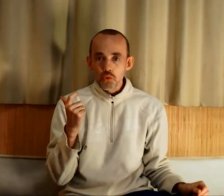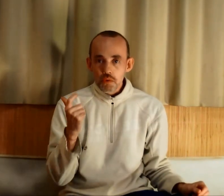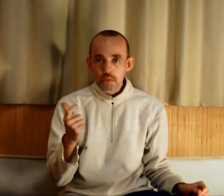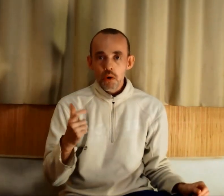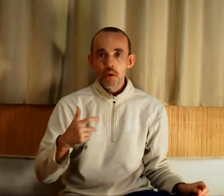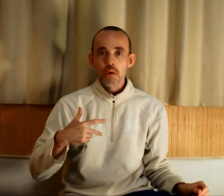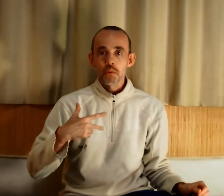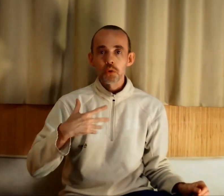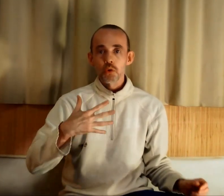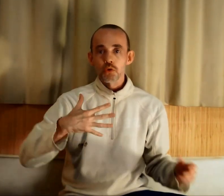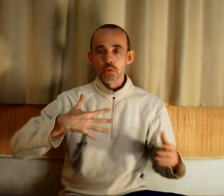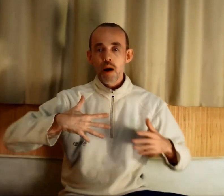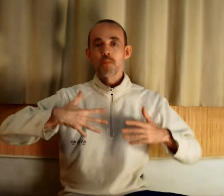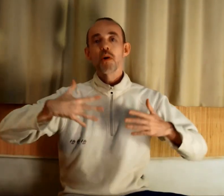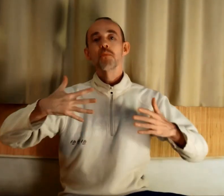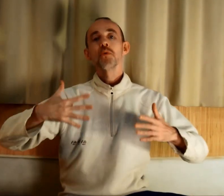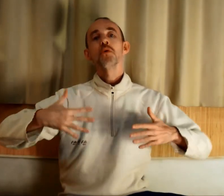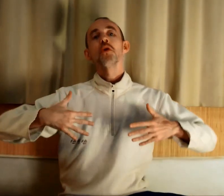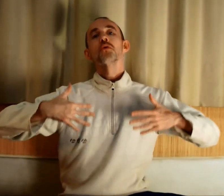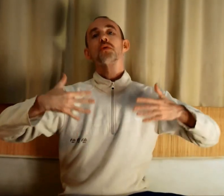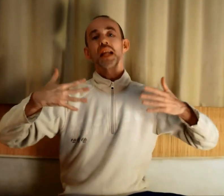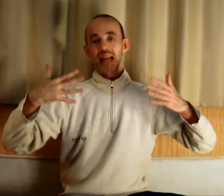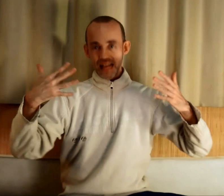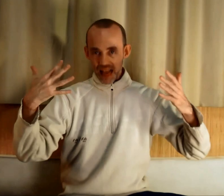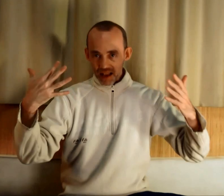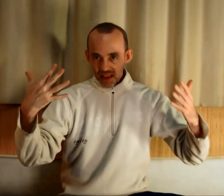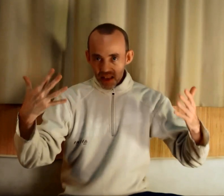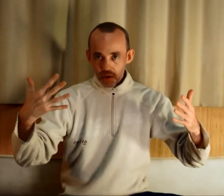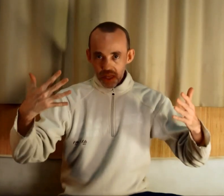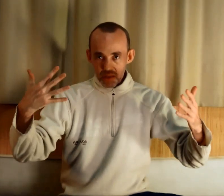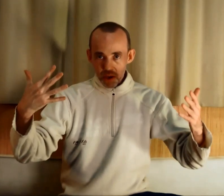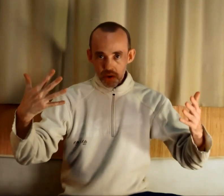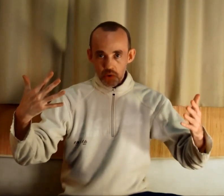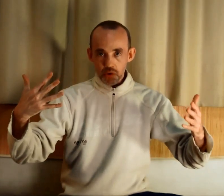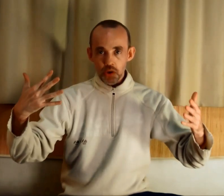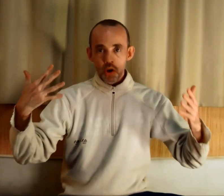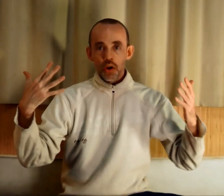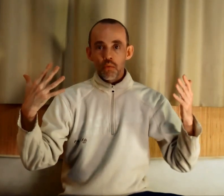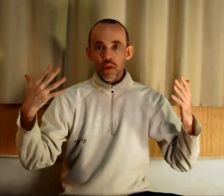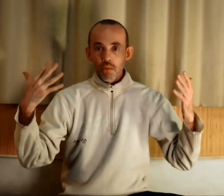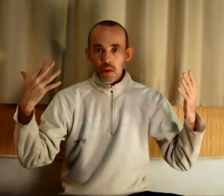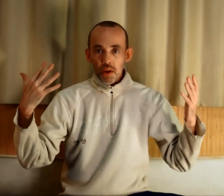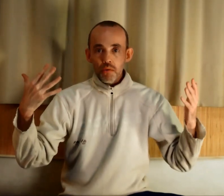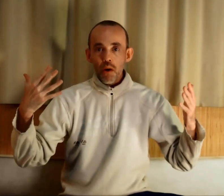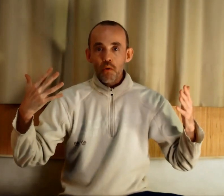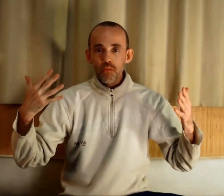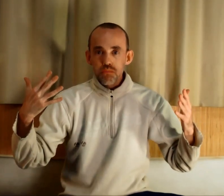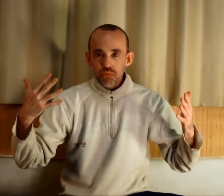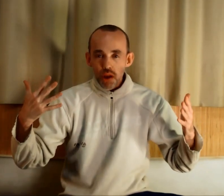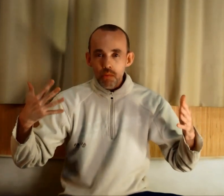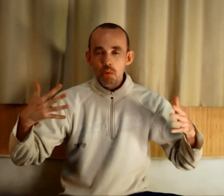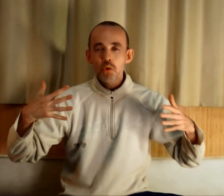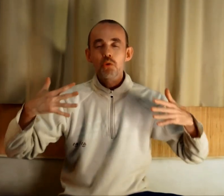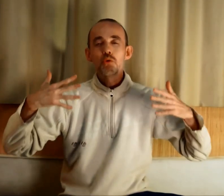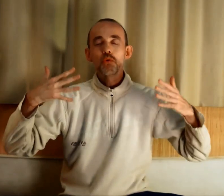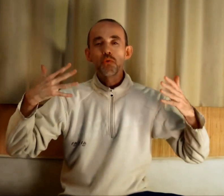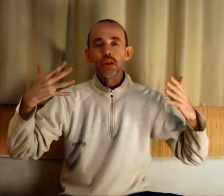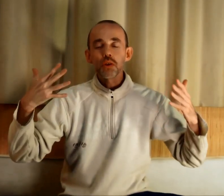suivant votre joie, peu à peu, que vous allez gagner en expérience, vous allez vous apercevoir au bout d'un moment, que tous les